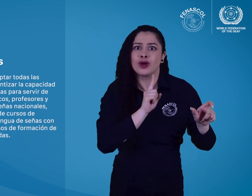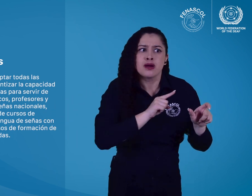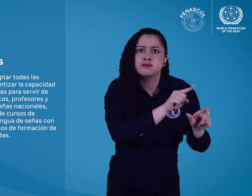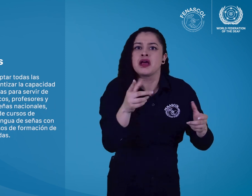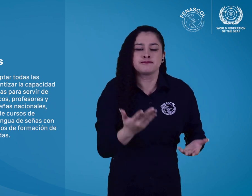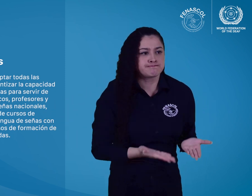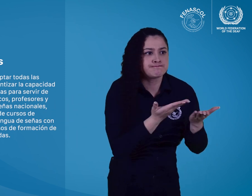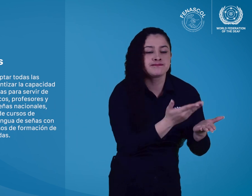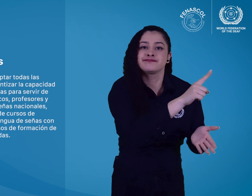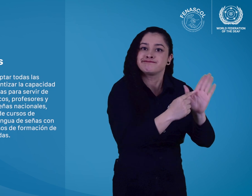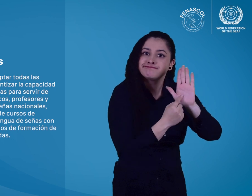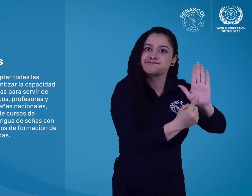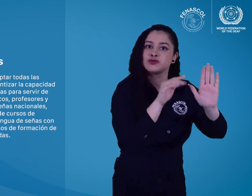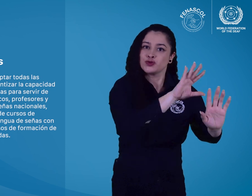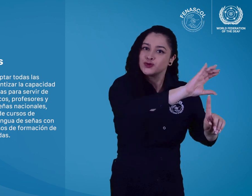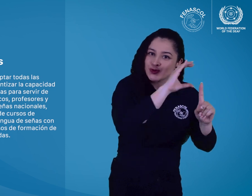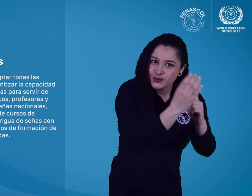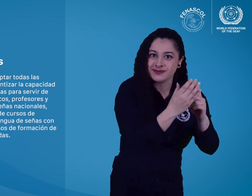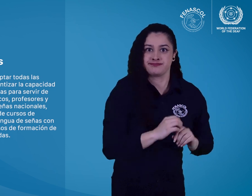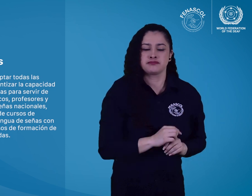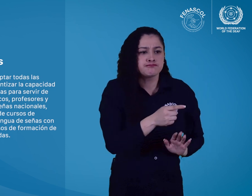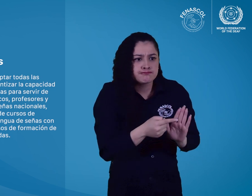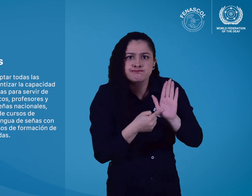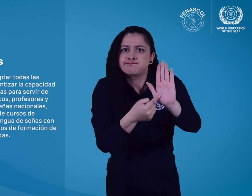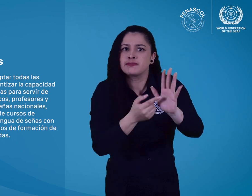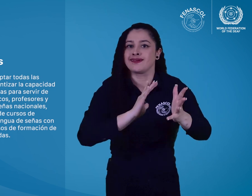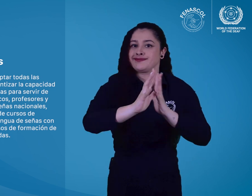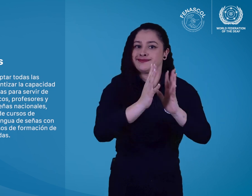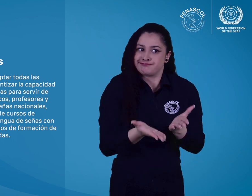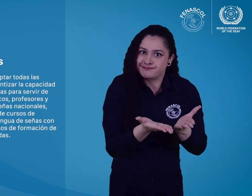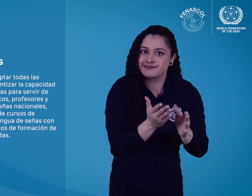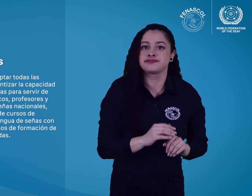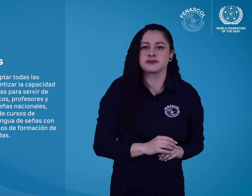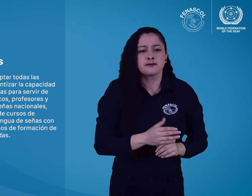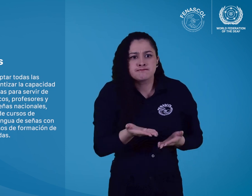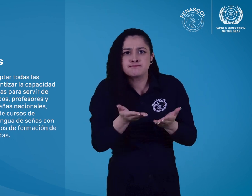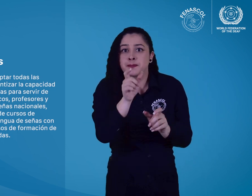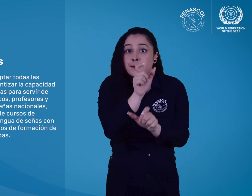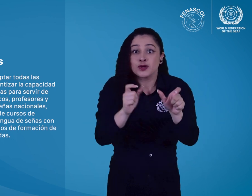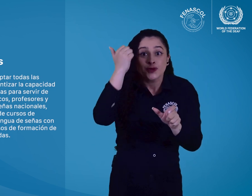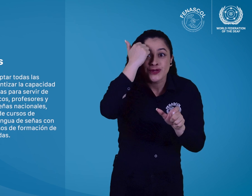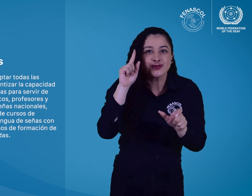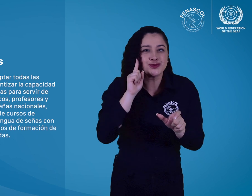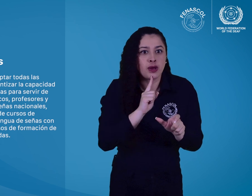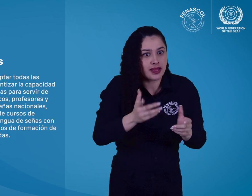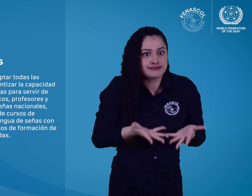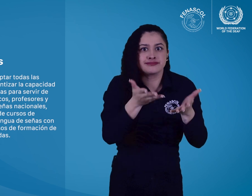aptitud de las personas sordas para servir de modelos culturales y lingüísticos, profesores y